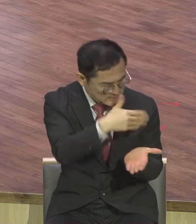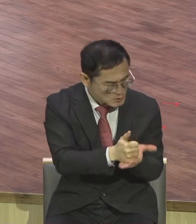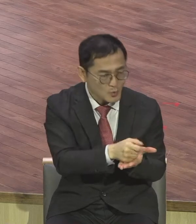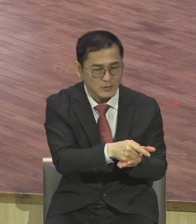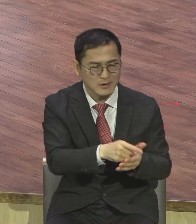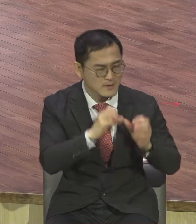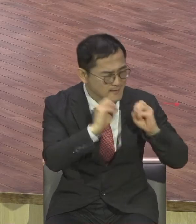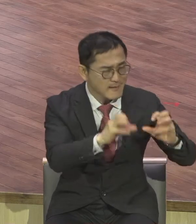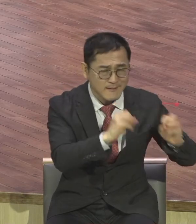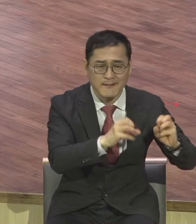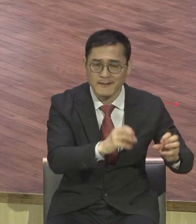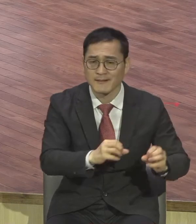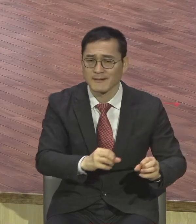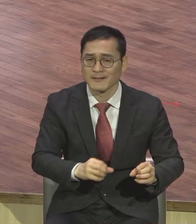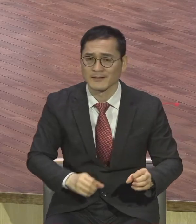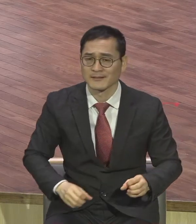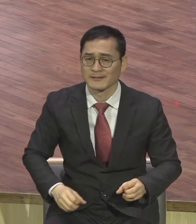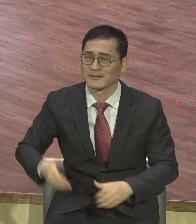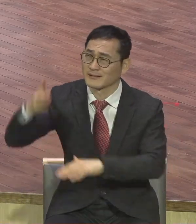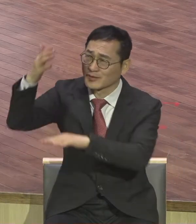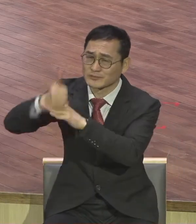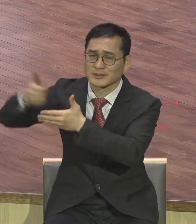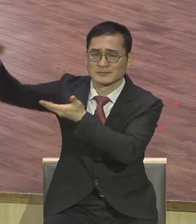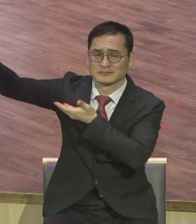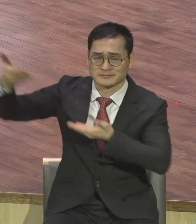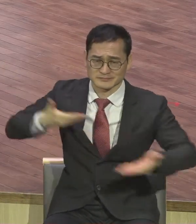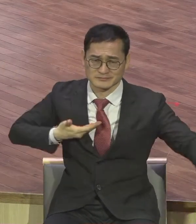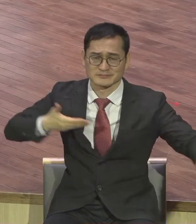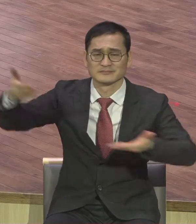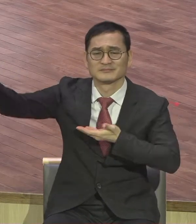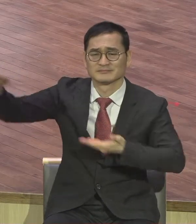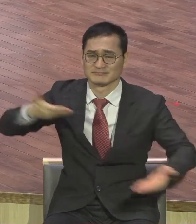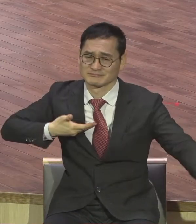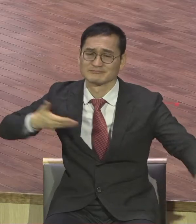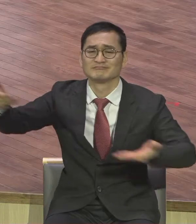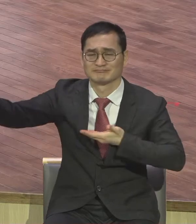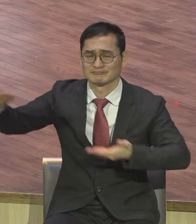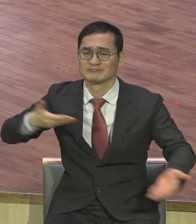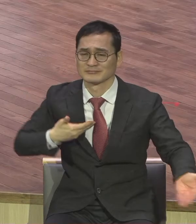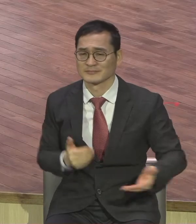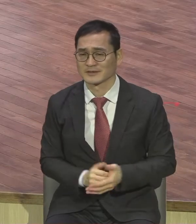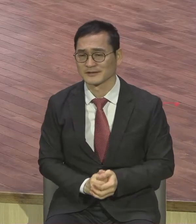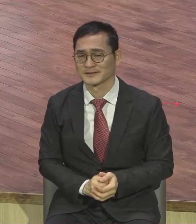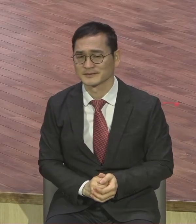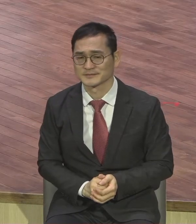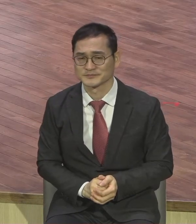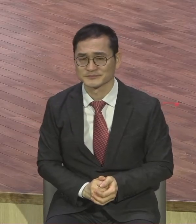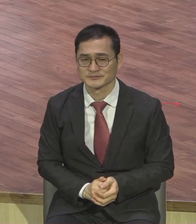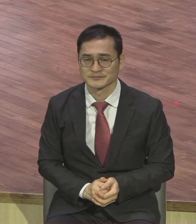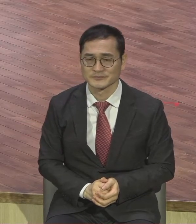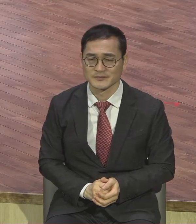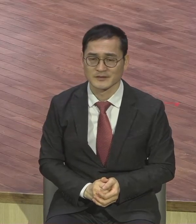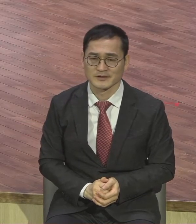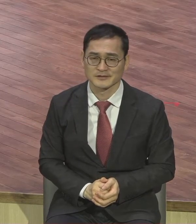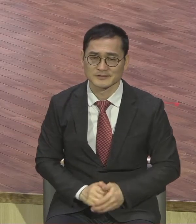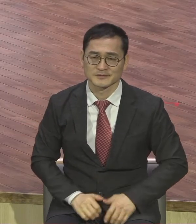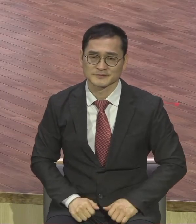여러분이 삶 속에서 정말로 말할 수 밖에 없어요 말 안하고 미친다니까요 이 속에 은혜를 받고